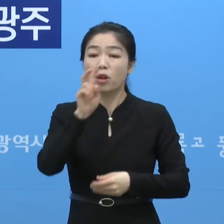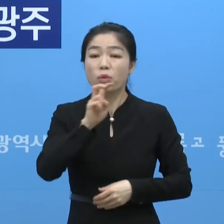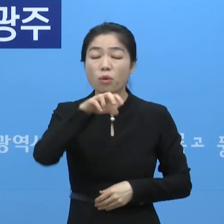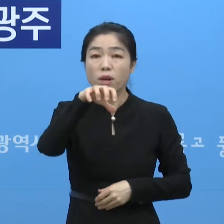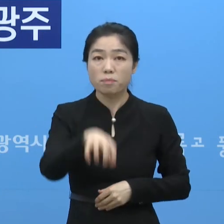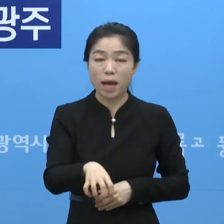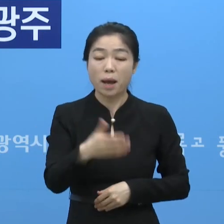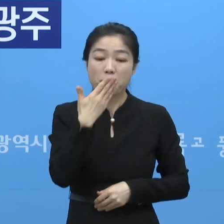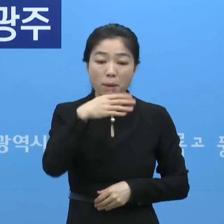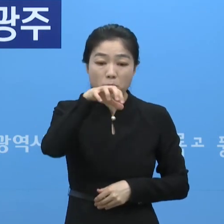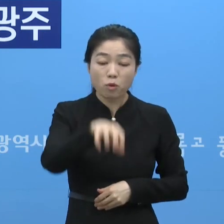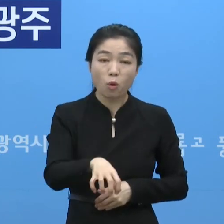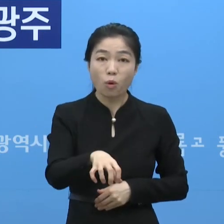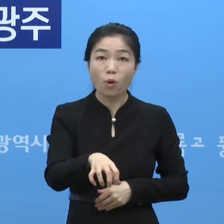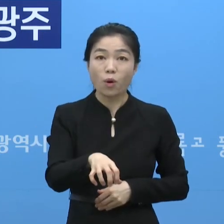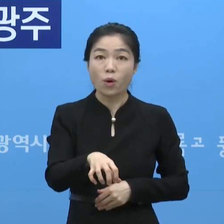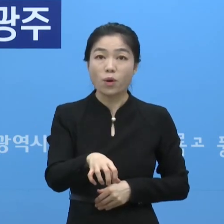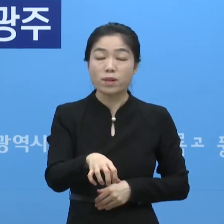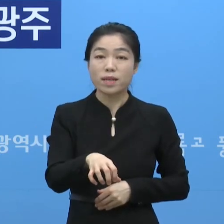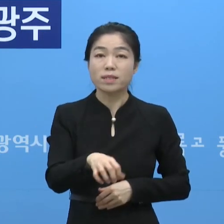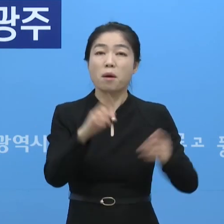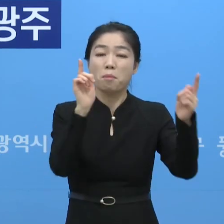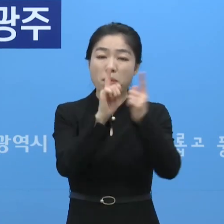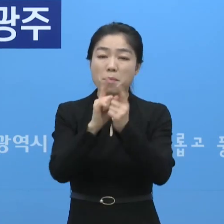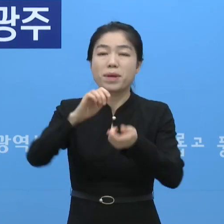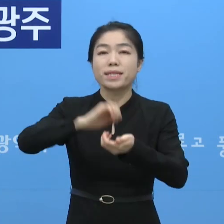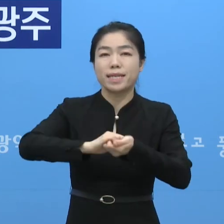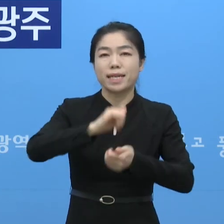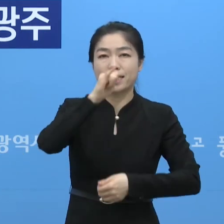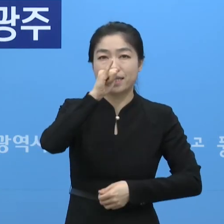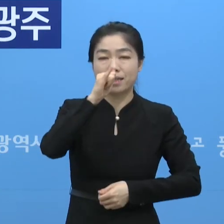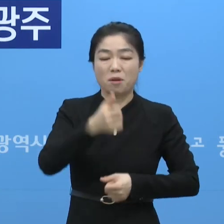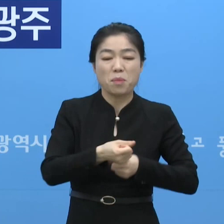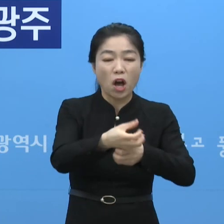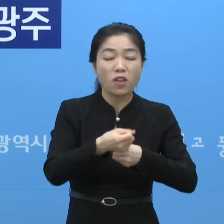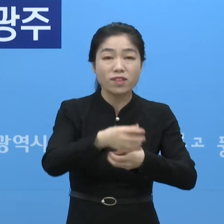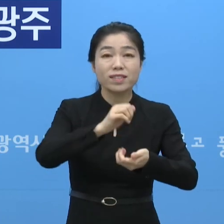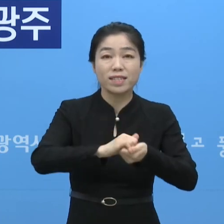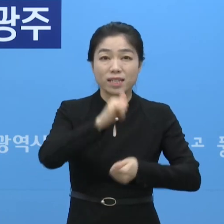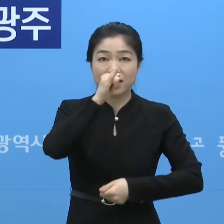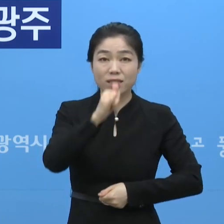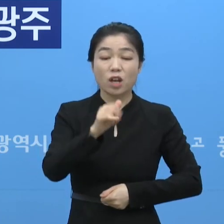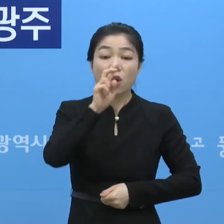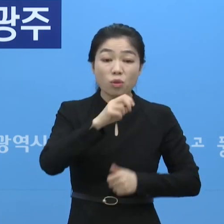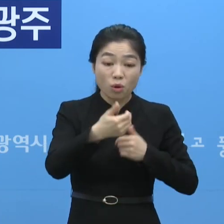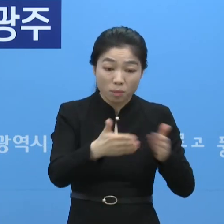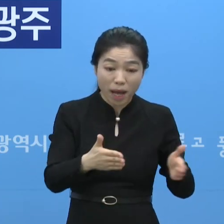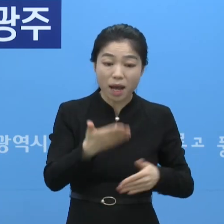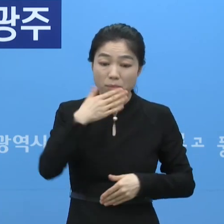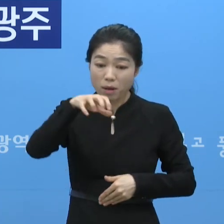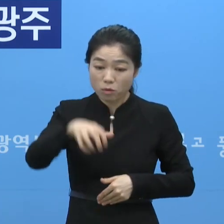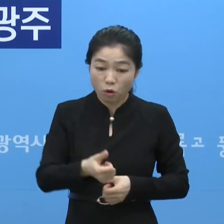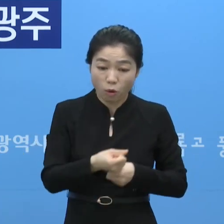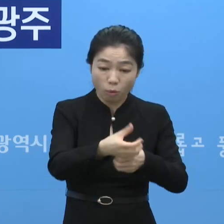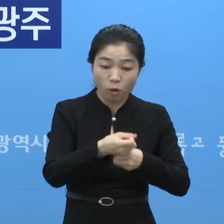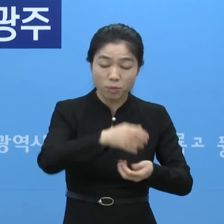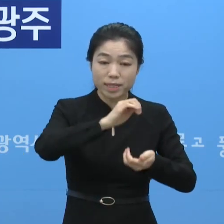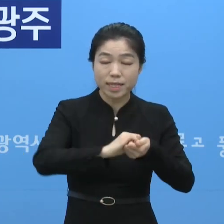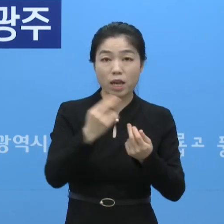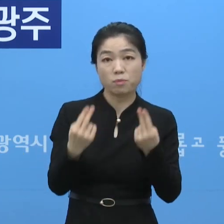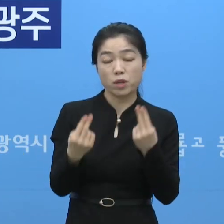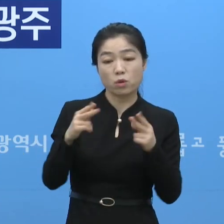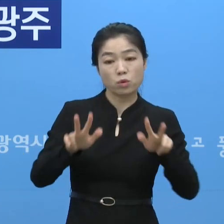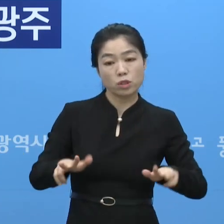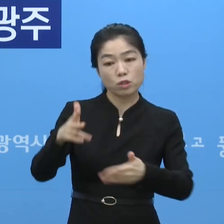노래방이라든지 식당 이런 데는 면적 제한이 있습니다. 그러면 우리 식당이나 노래방이 면적 제한 대비 현재